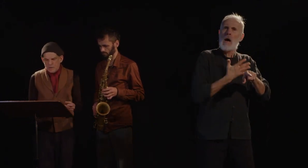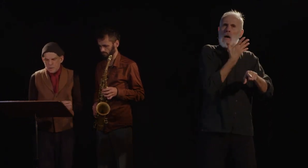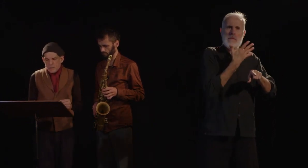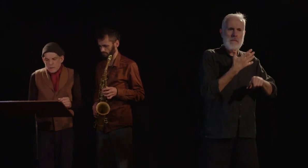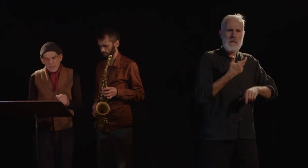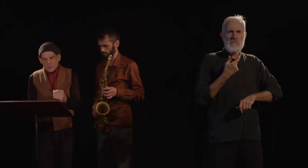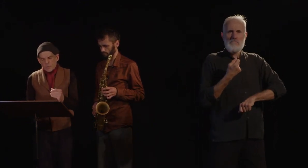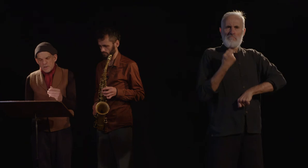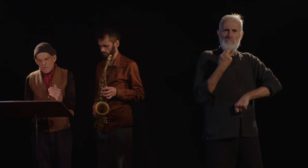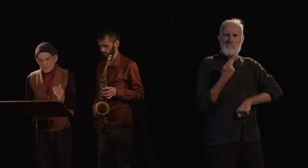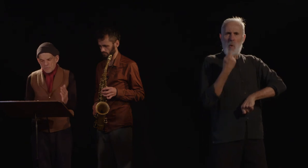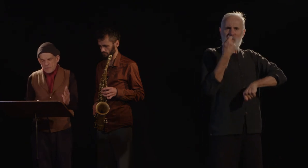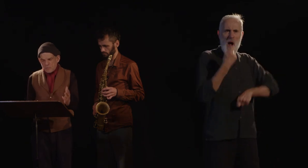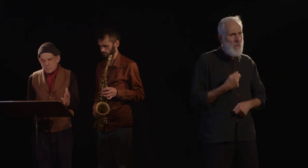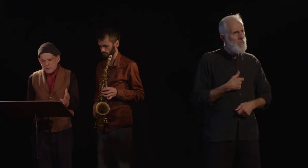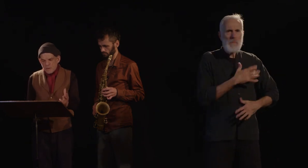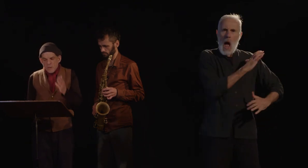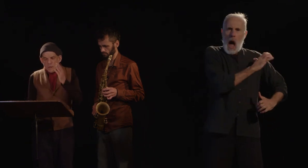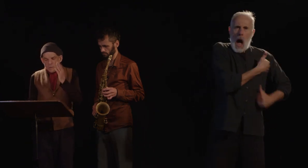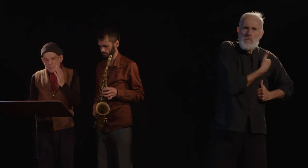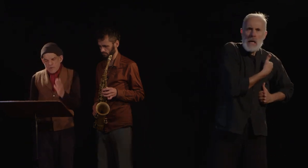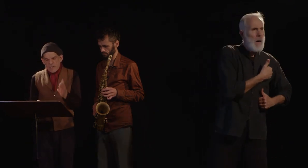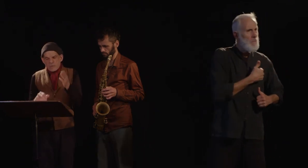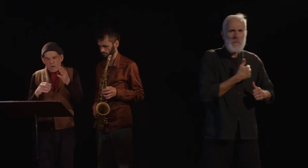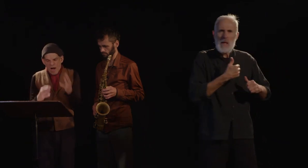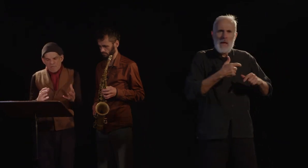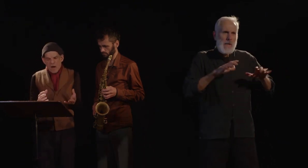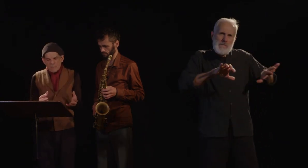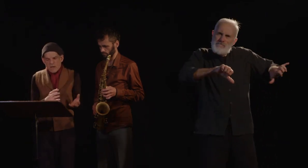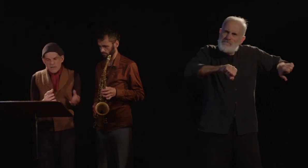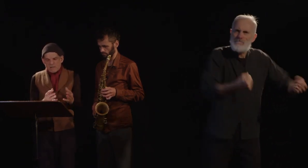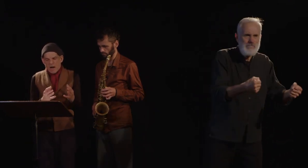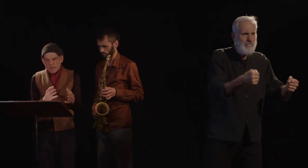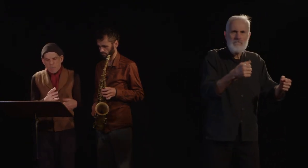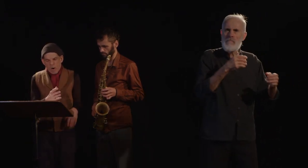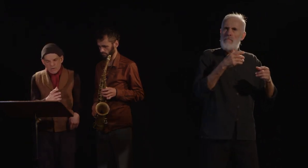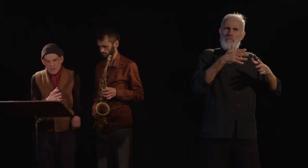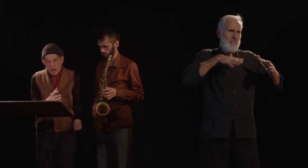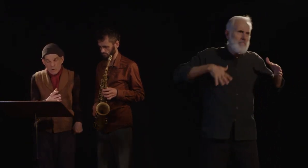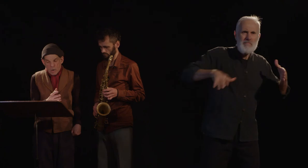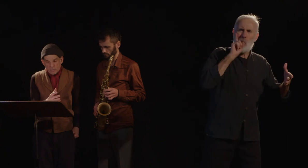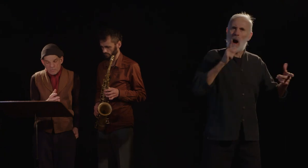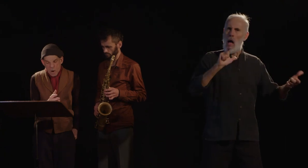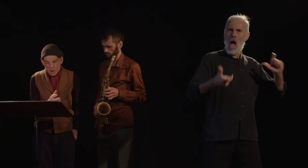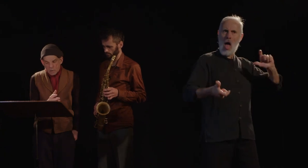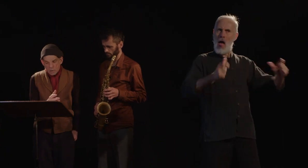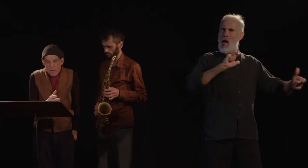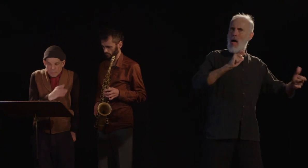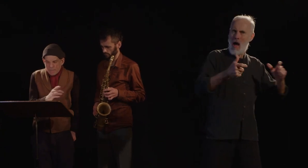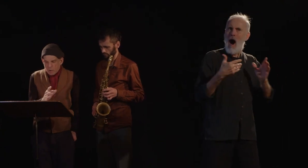et de toutes les forces vives du pays. Vous venez de raffermir l'État ébranlé encore une fois. Vous n'avez